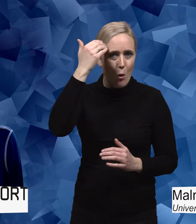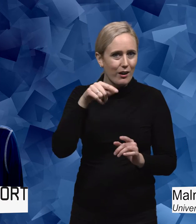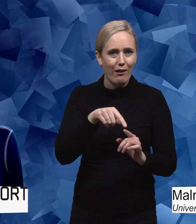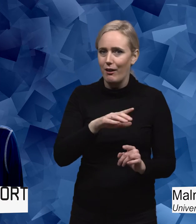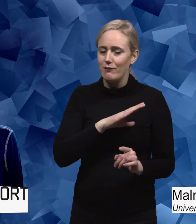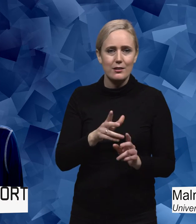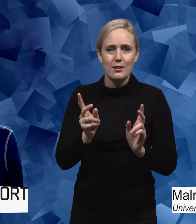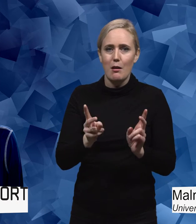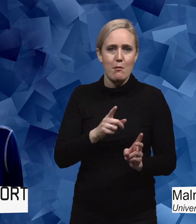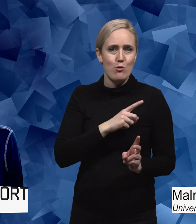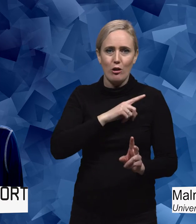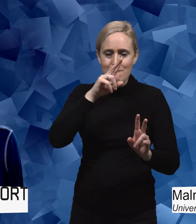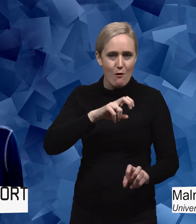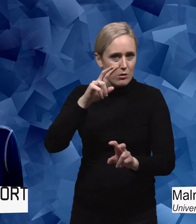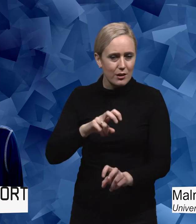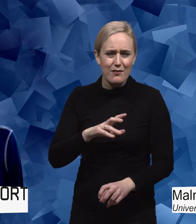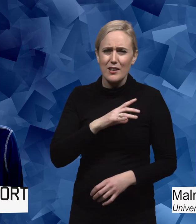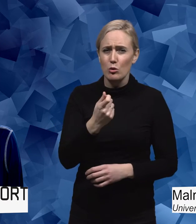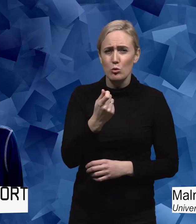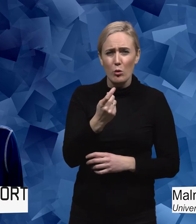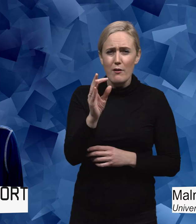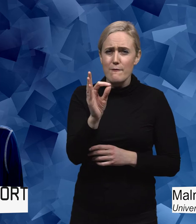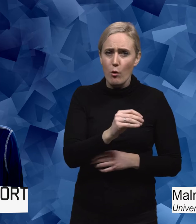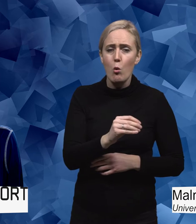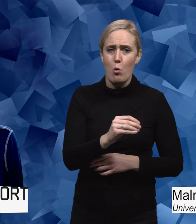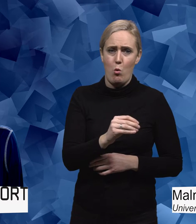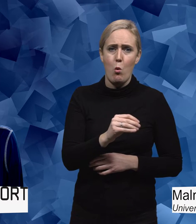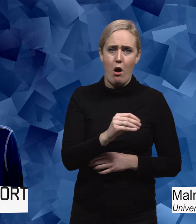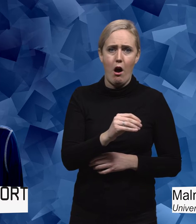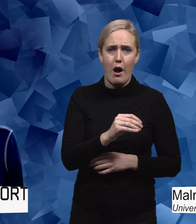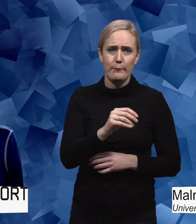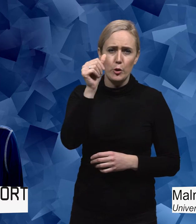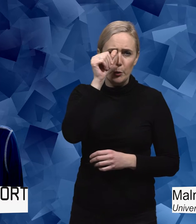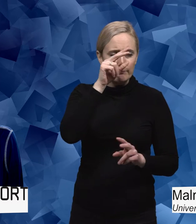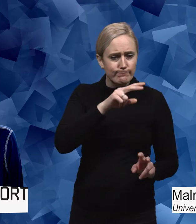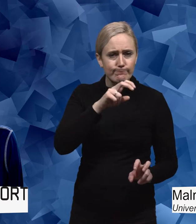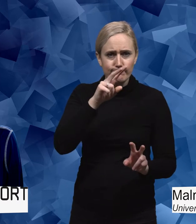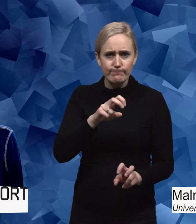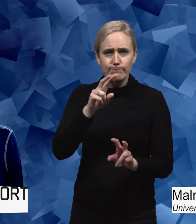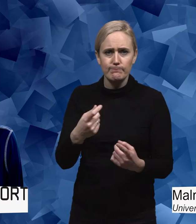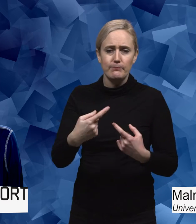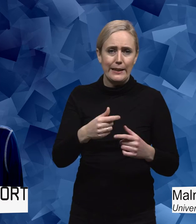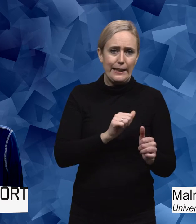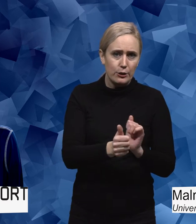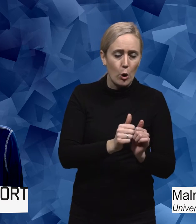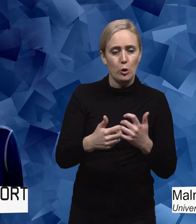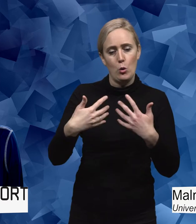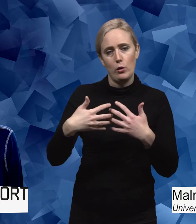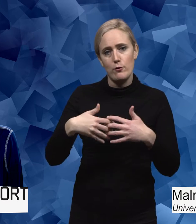alls samma uppmärksamhet. Det finns ett fåtal tidiga studier kring idrott och funktionsförmåga då. Och det är väldigt